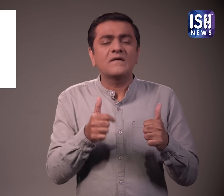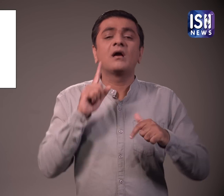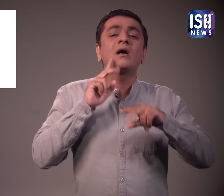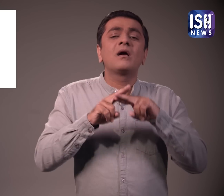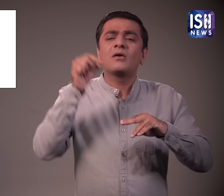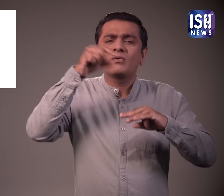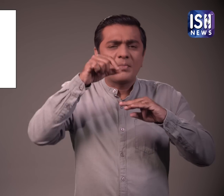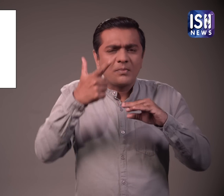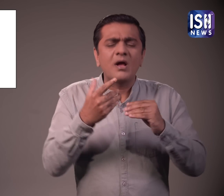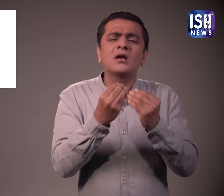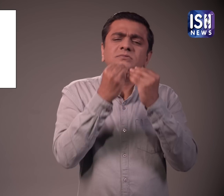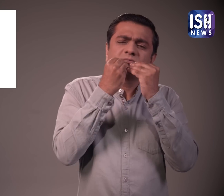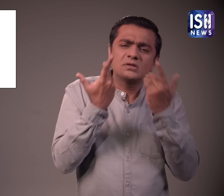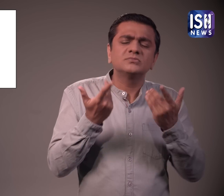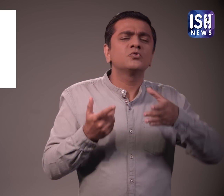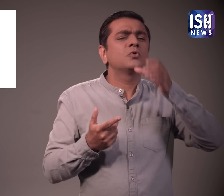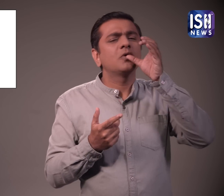आप इसे बिना निम्बू के भी पी सकते है